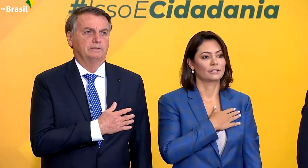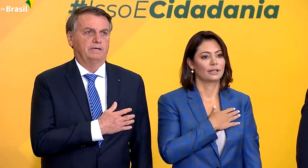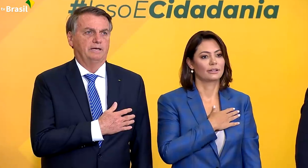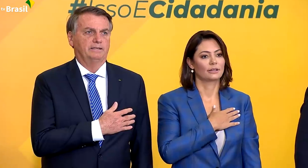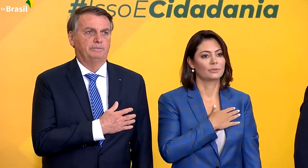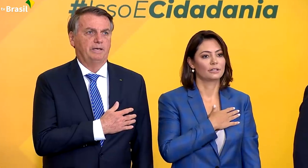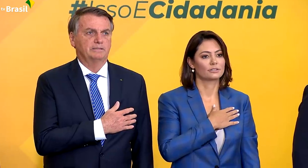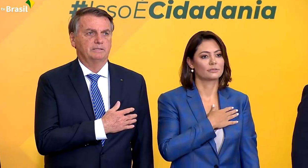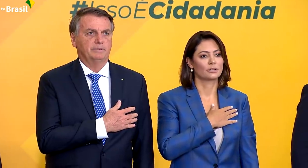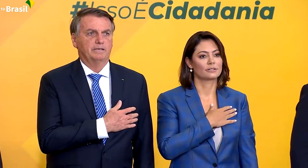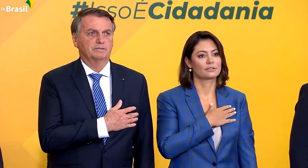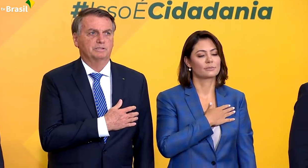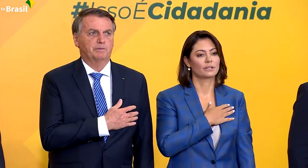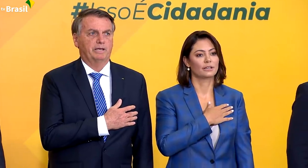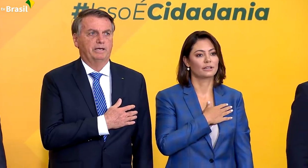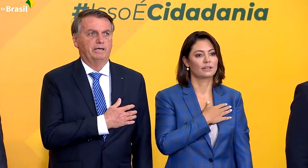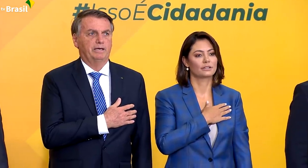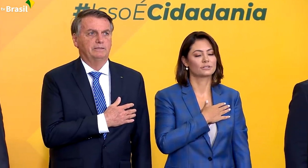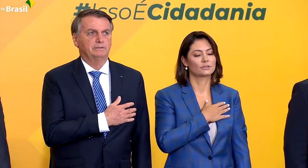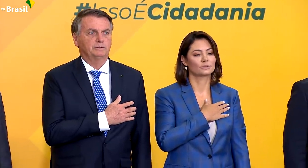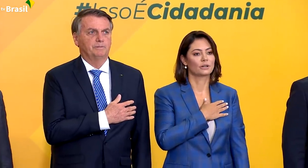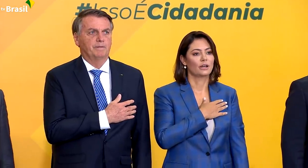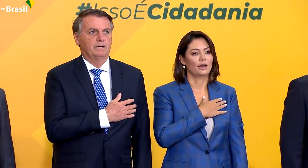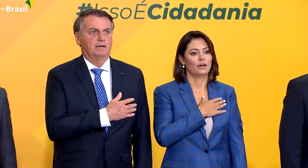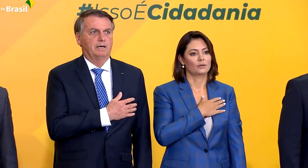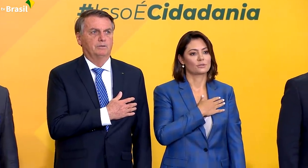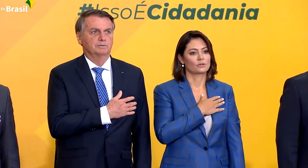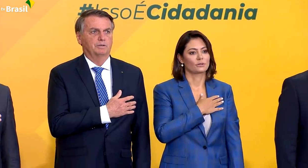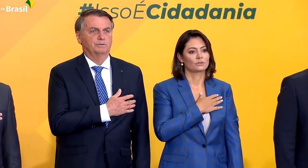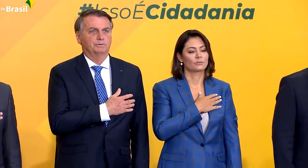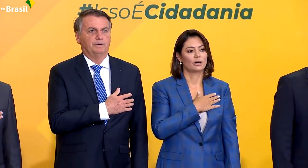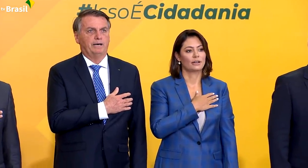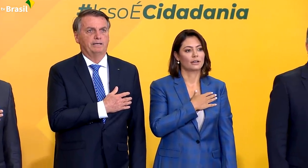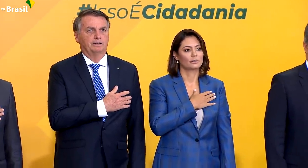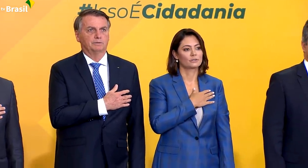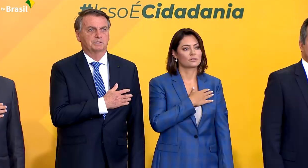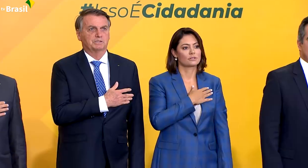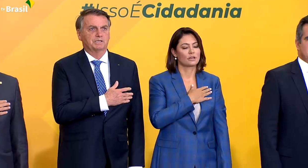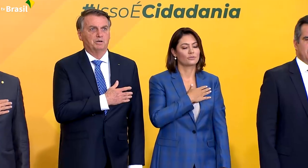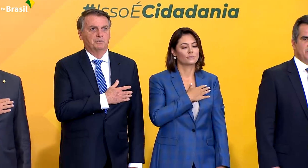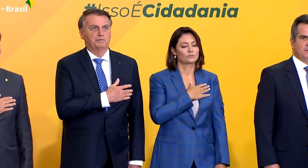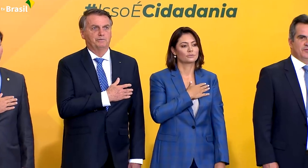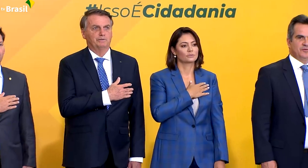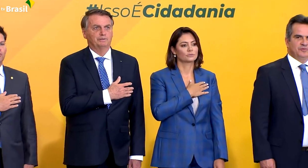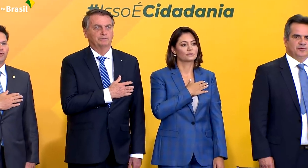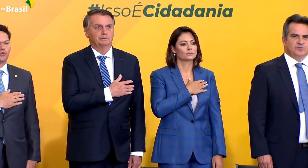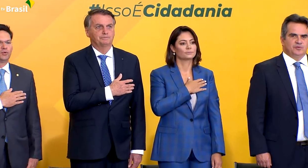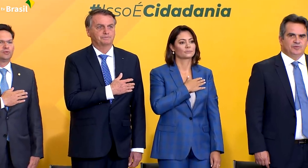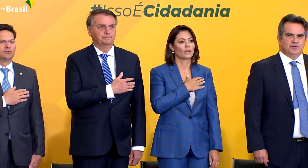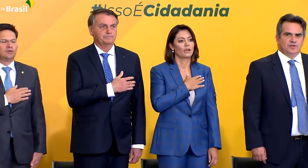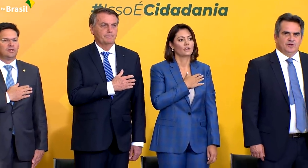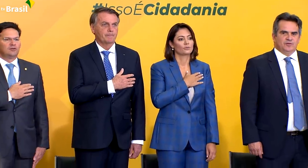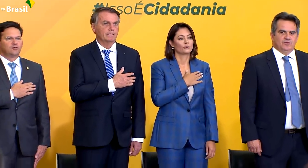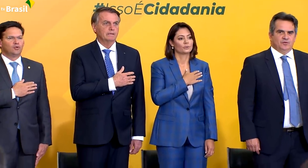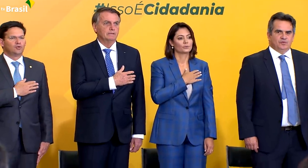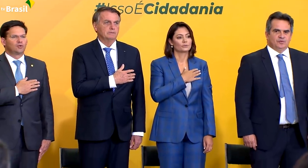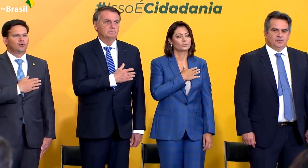Deitado eternamente nesse esplêndido, ao som do mar e à luz do céu profundo.